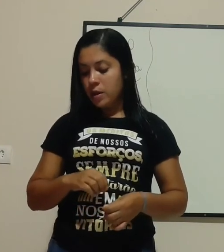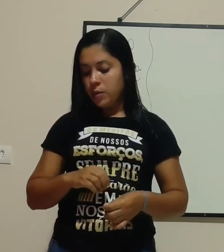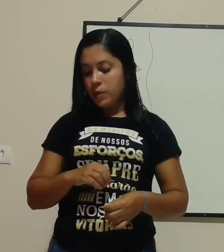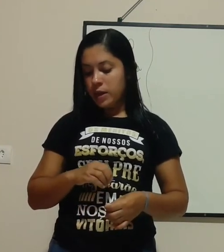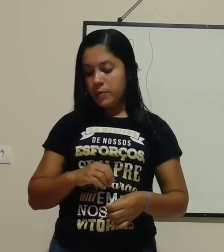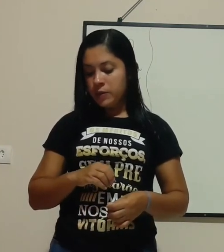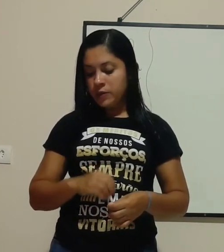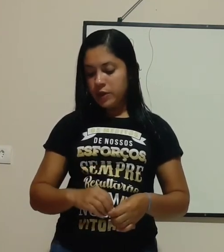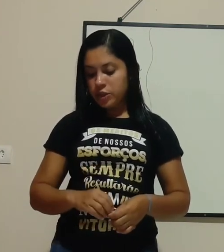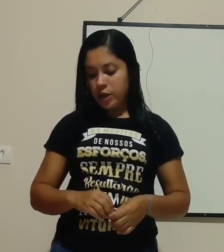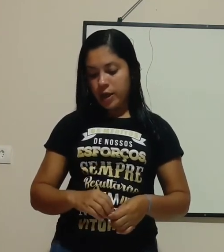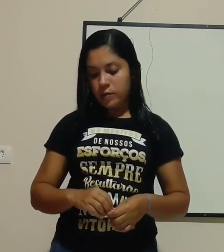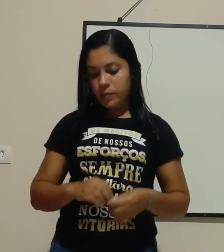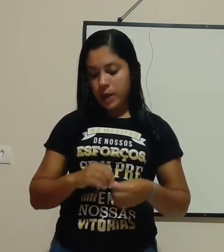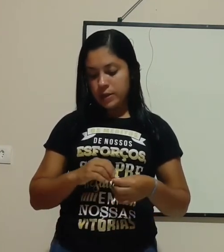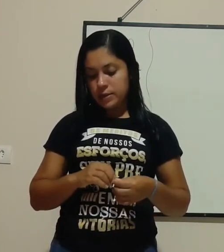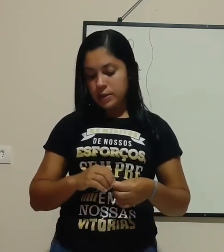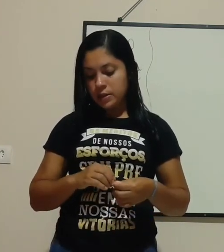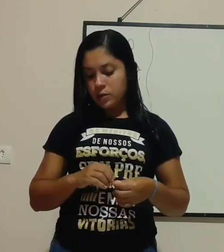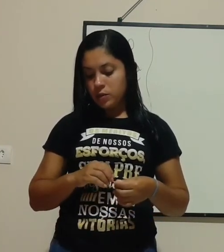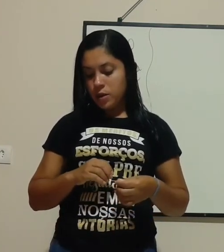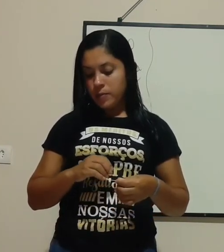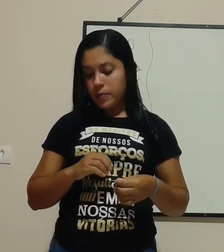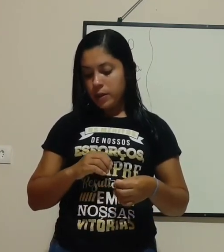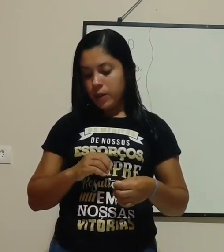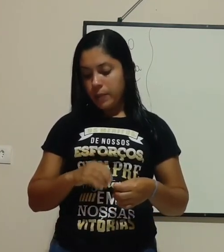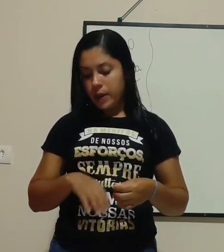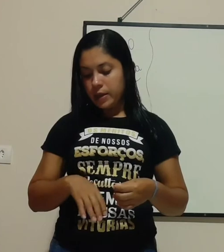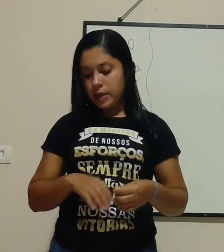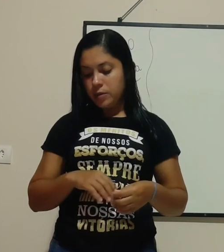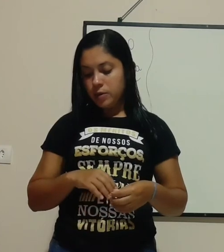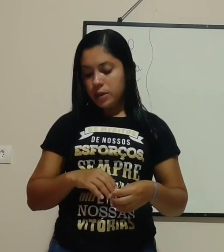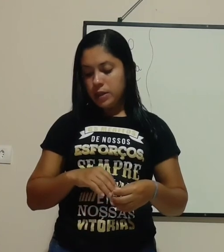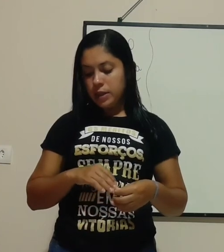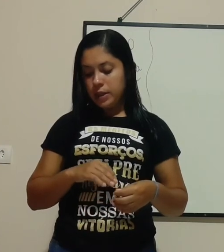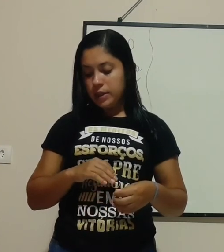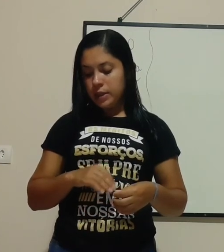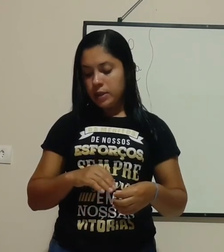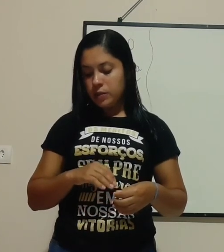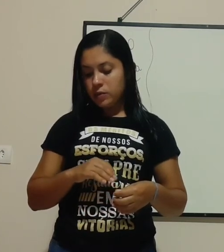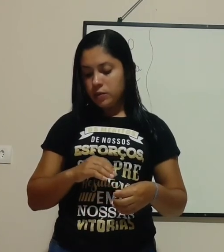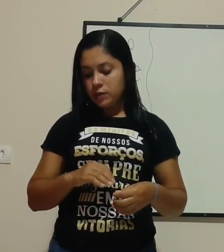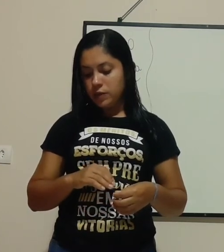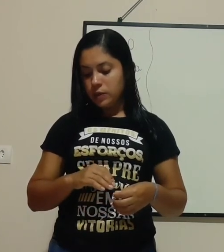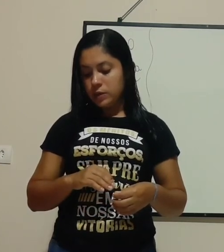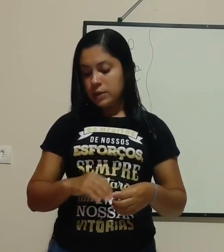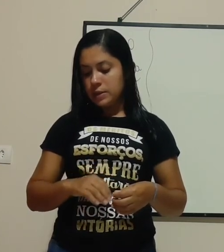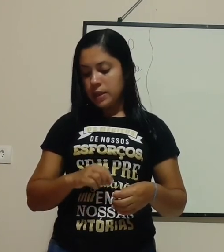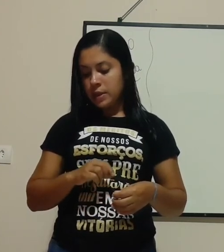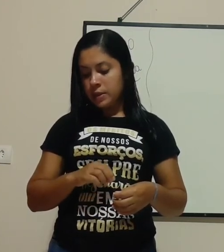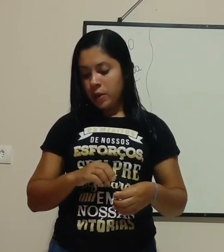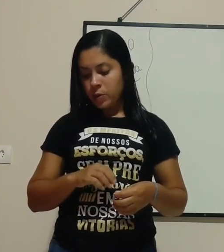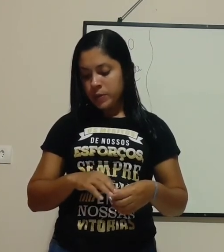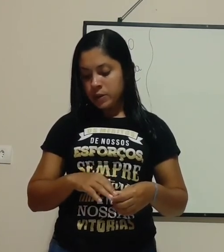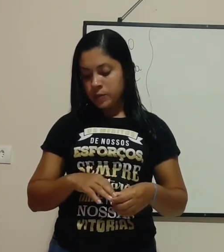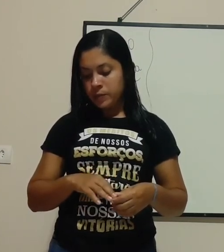um caminho fechado, passando pelo aparelho e dentro dos fios, sem interrupção,